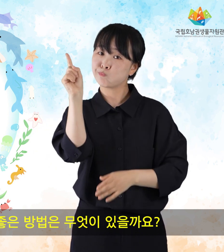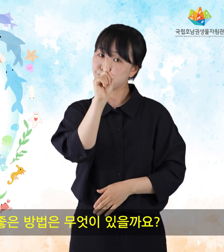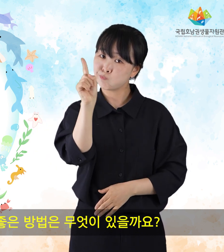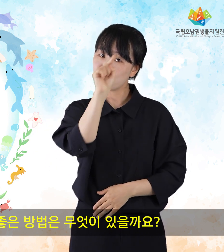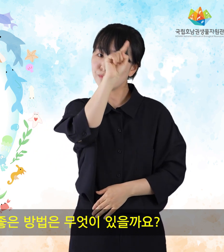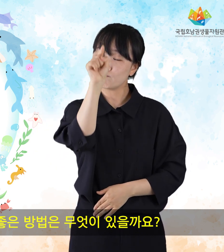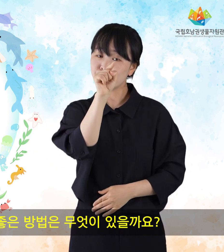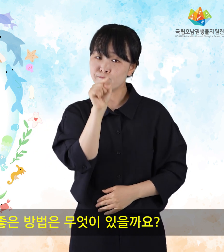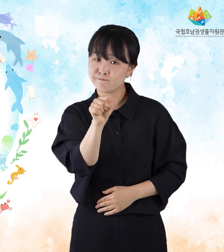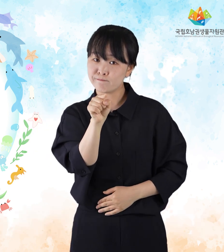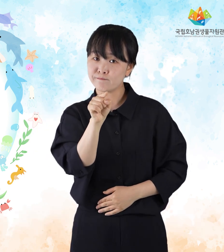있을까요?